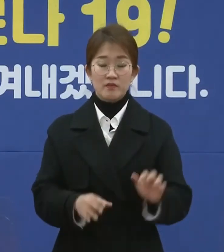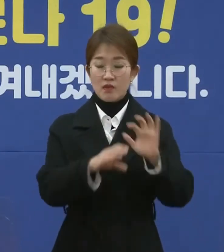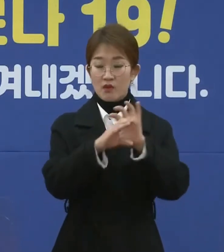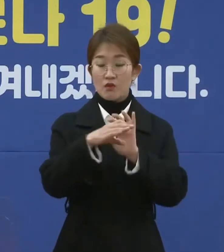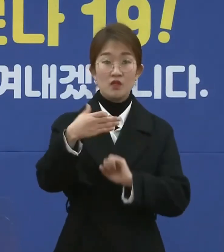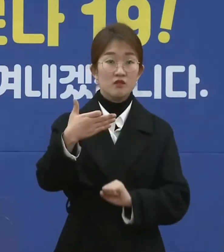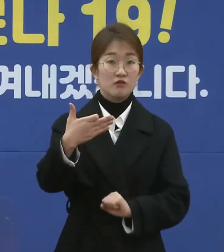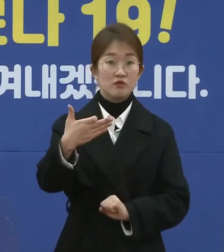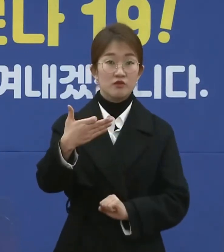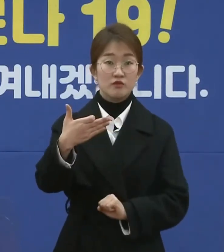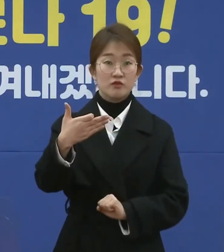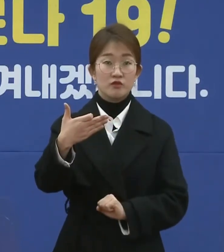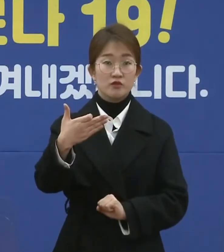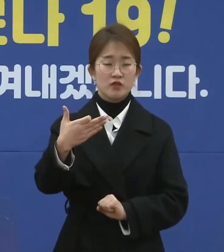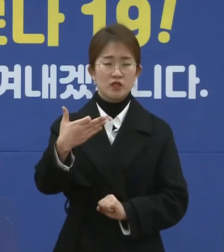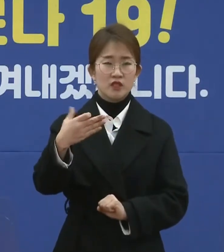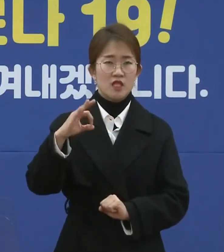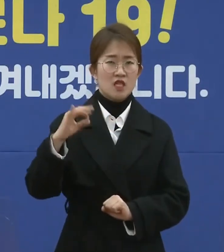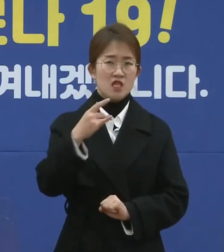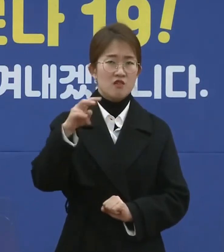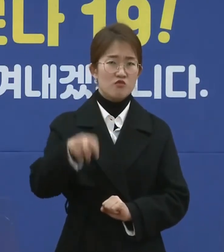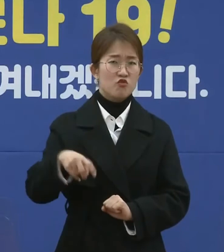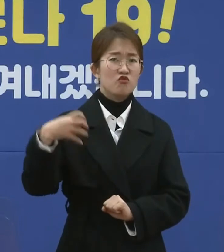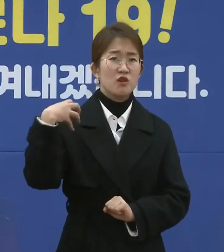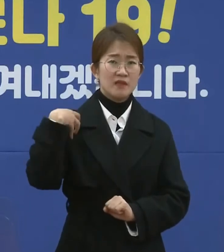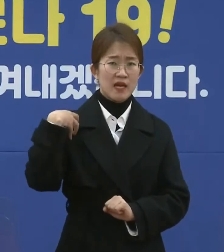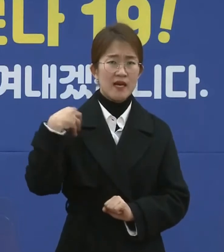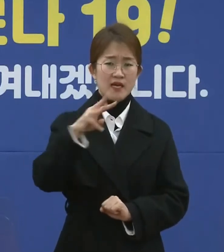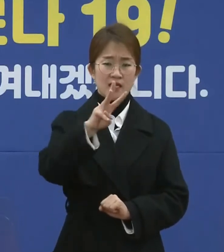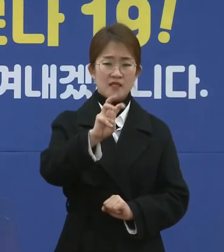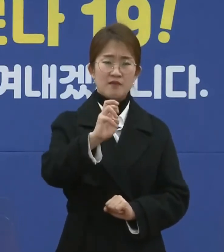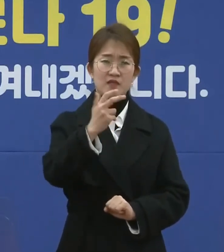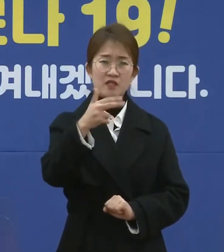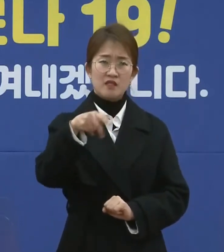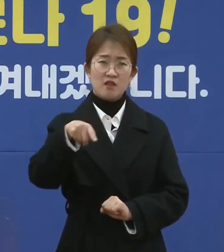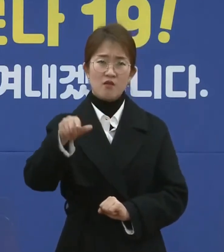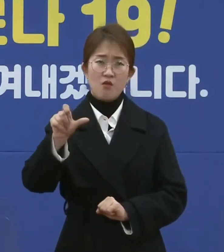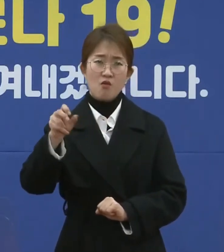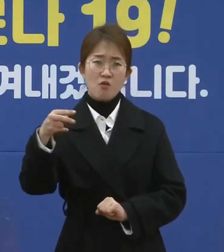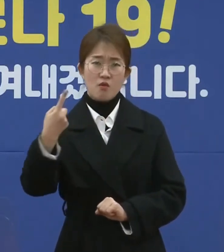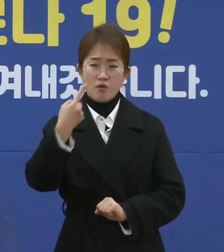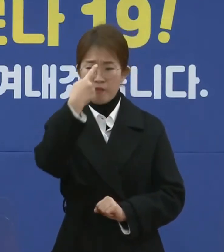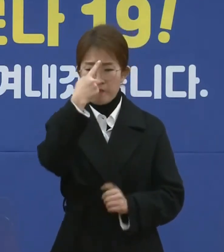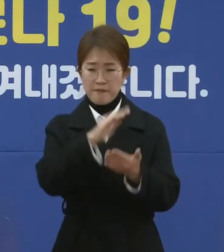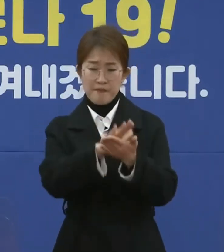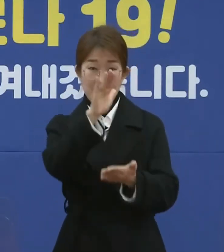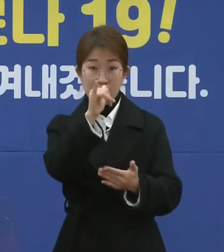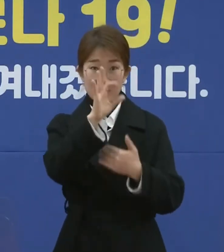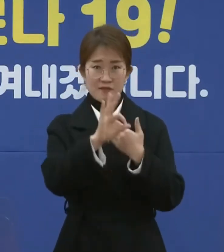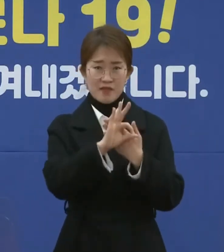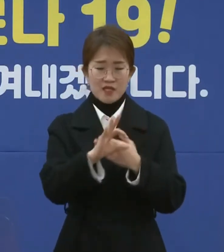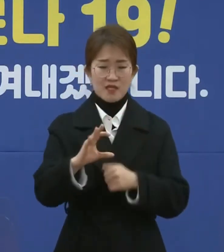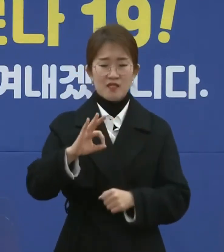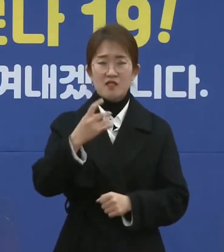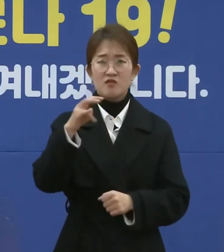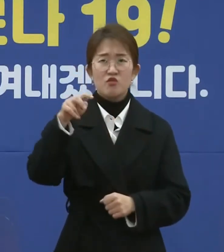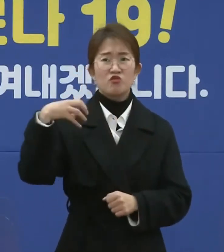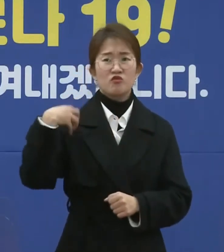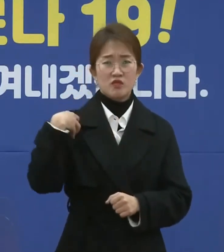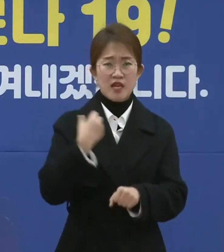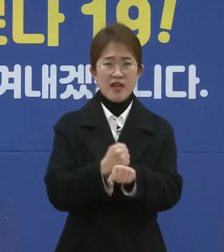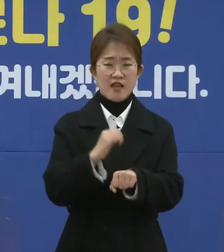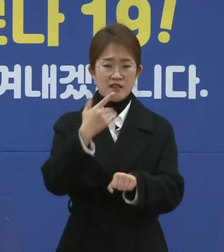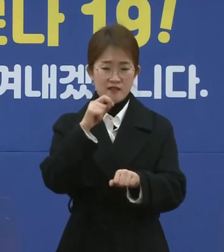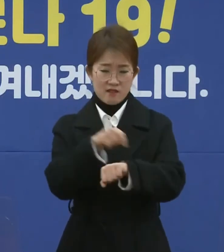코로나19 의무검사를 저희들은 37.5도씨가 넘으면 의무적으로 받도록 특별명령이